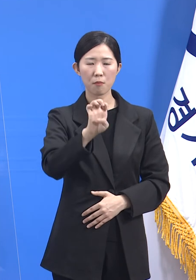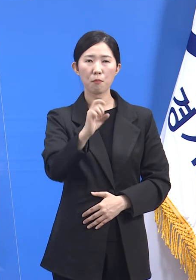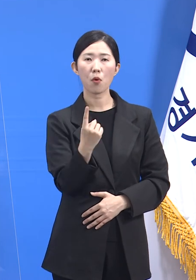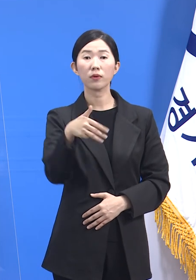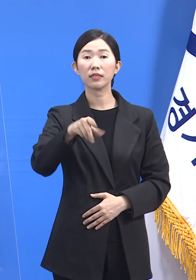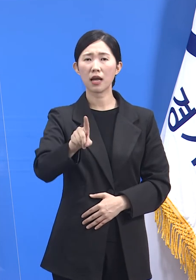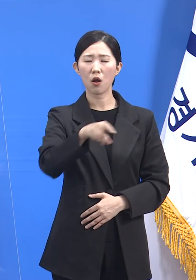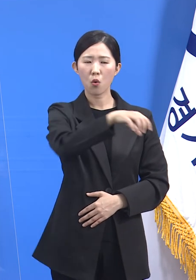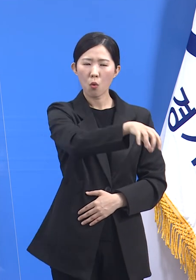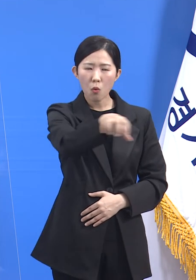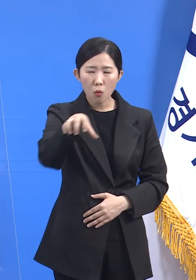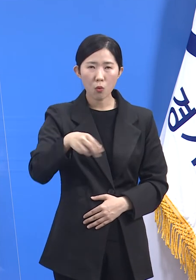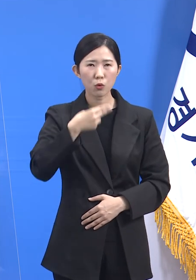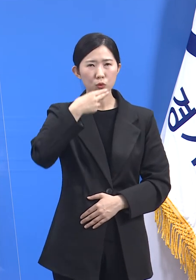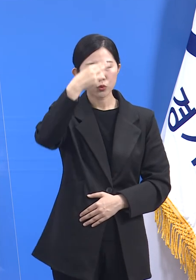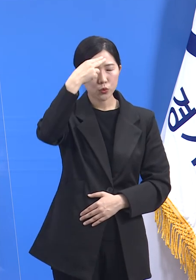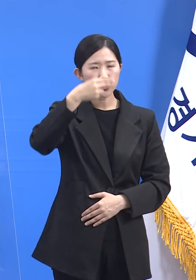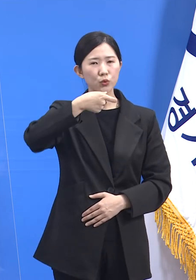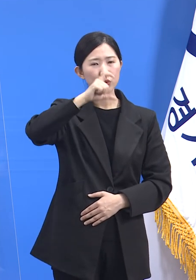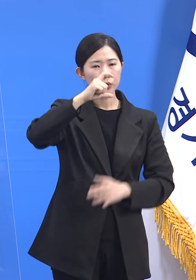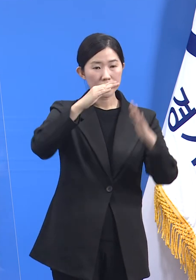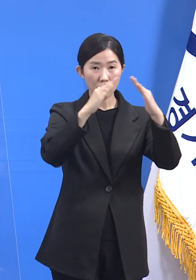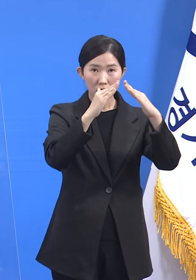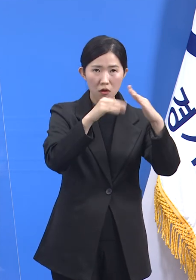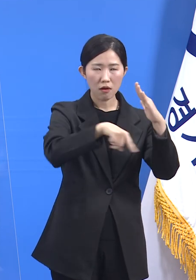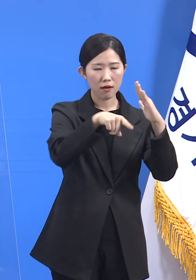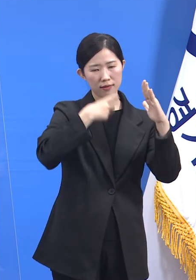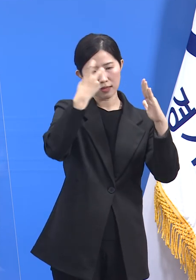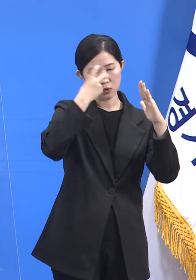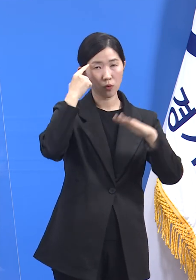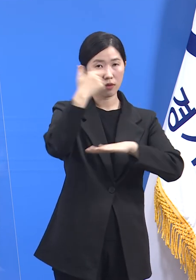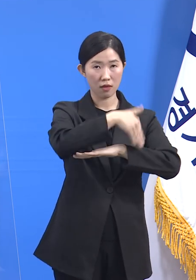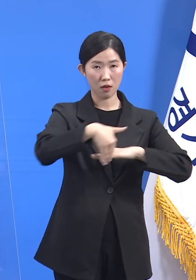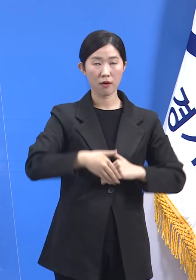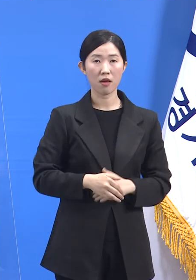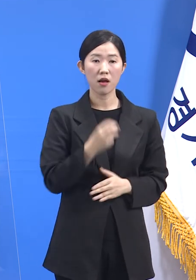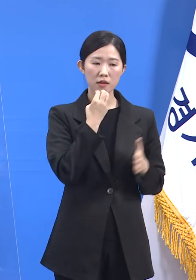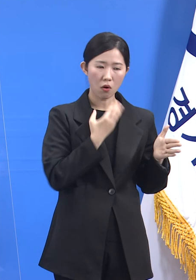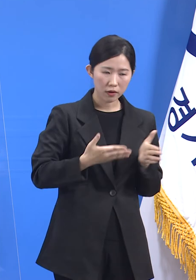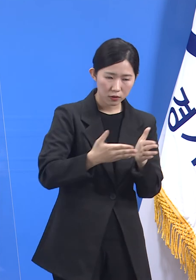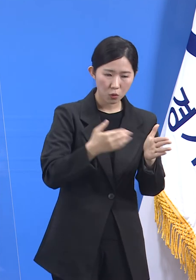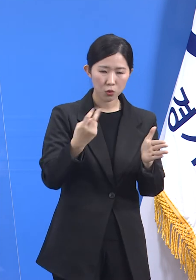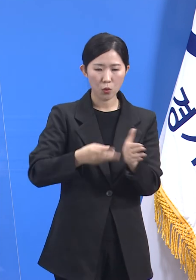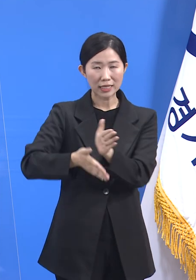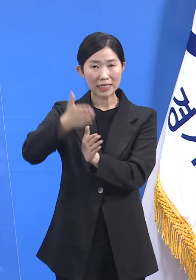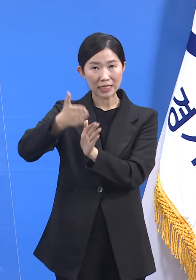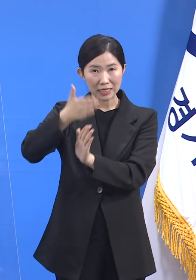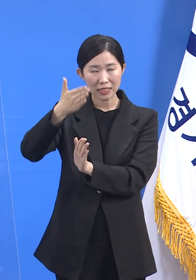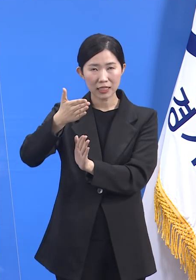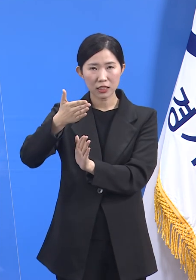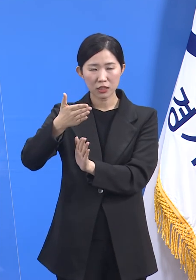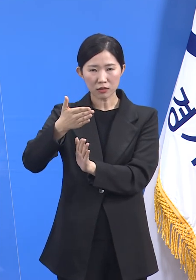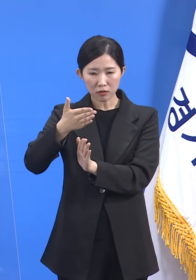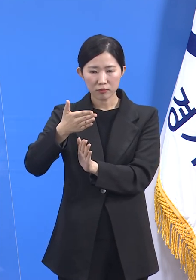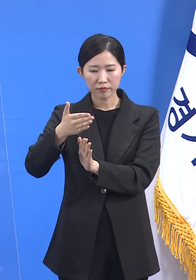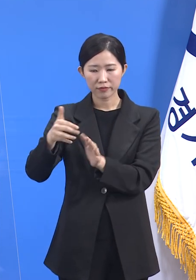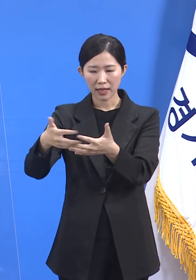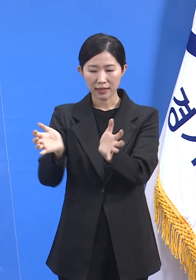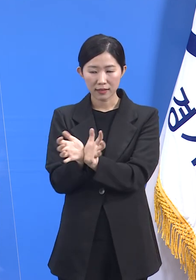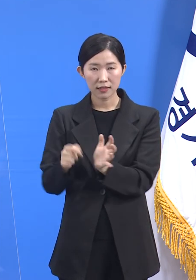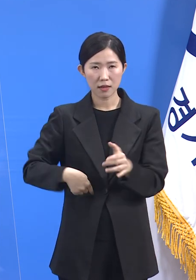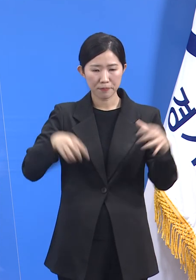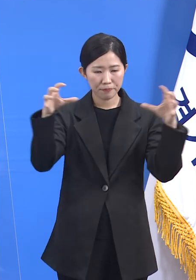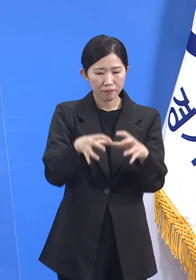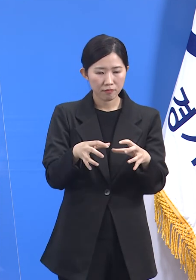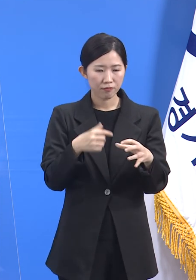31개 시군이 합동으로 점검반을 구성하여 사업장마다 전자출입명부 설치 여부, 22시